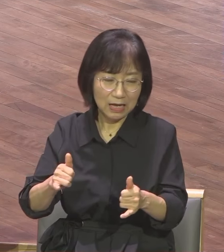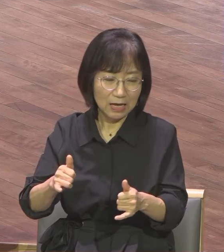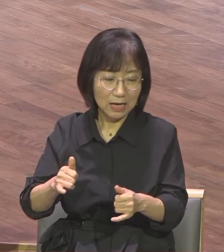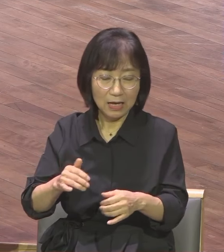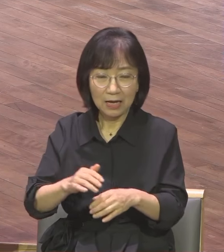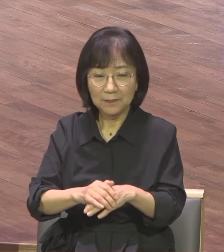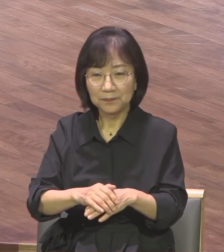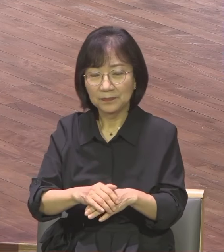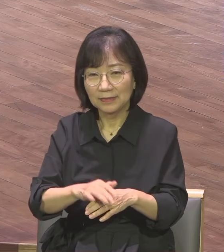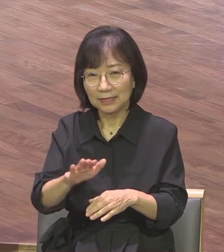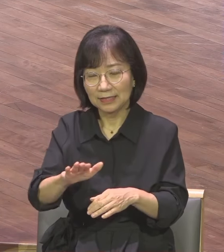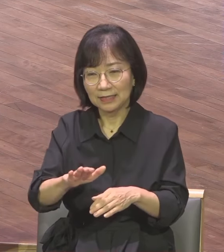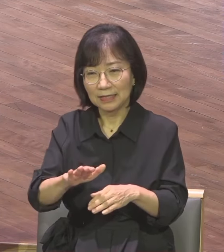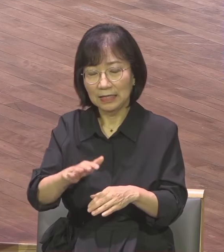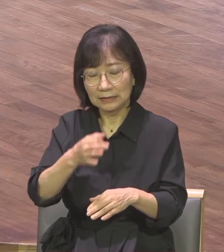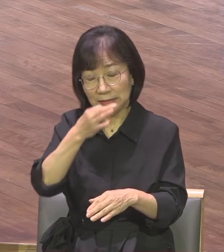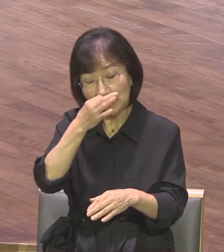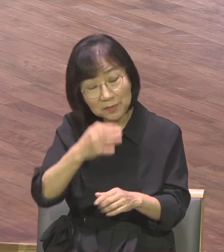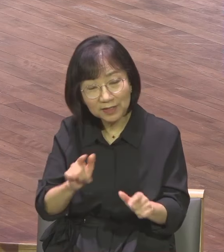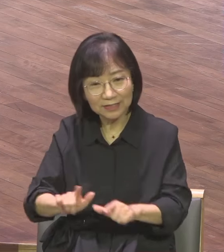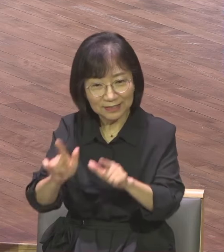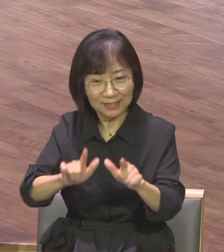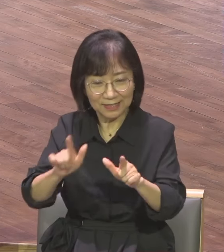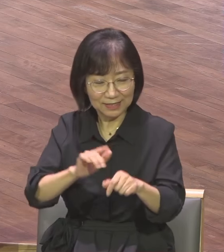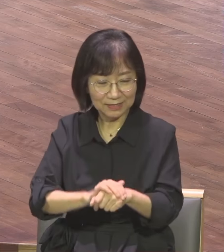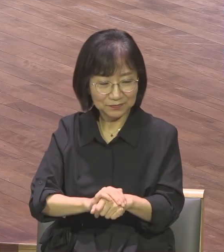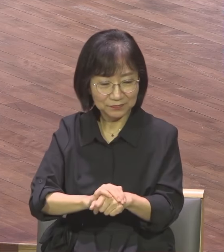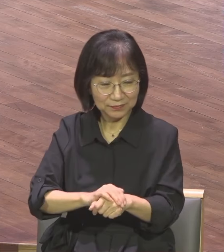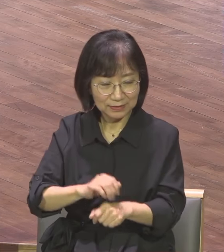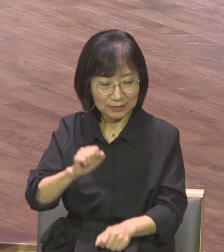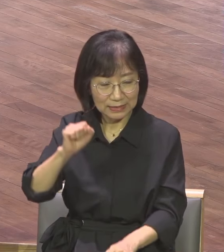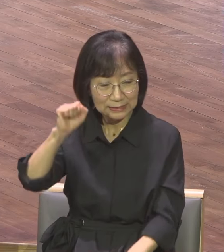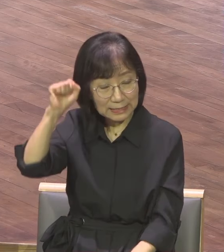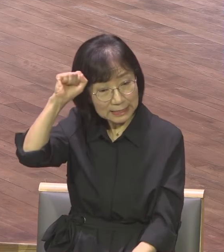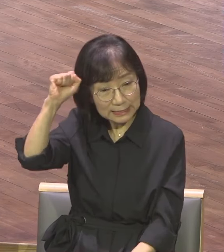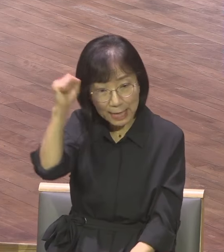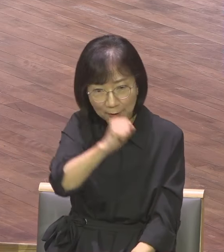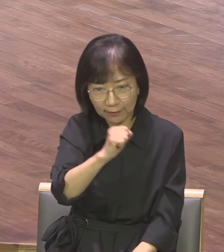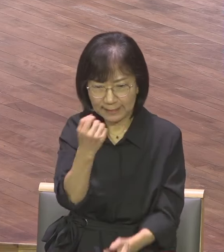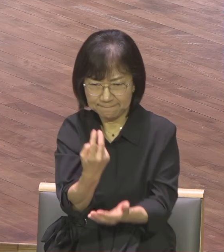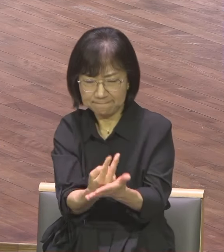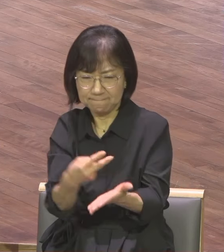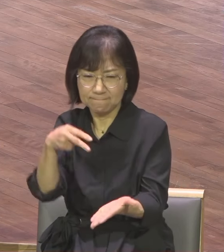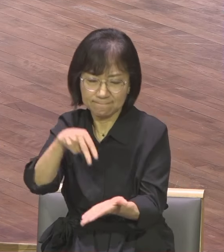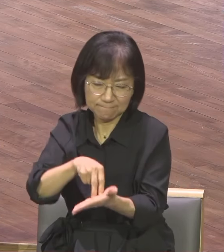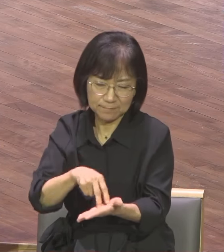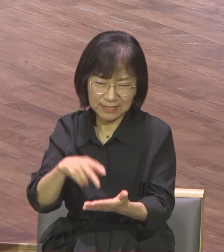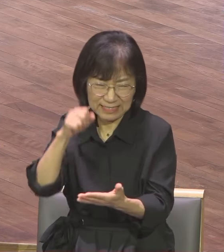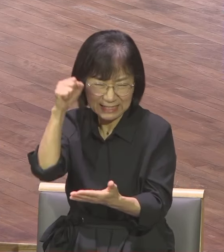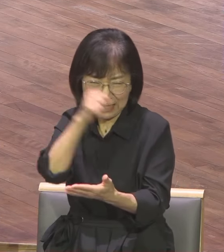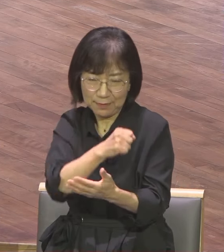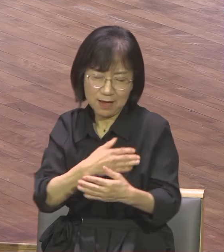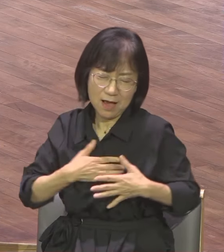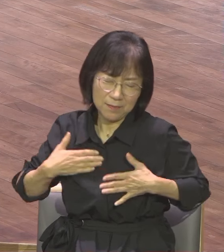제기하고 3,000배 108 무릎 꿇고 기도합니까